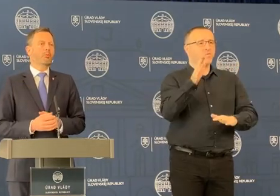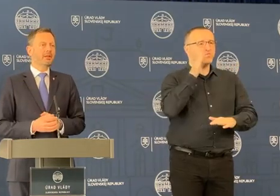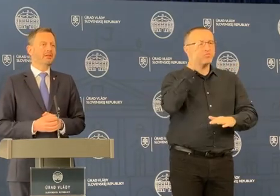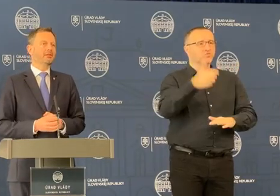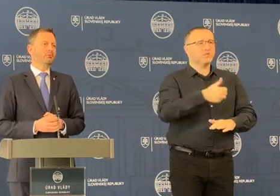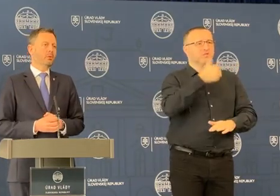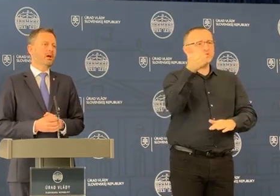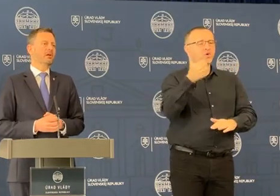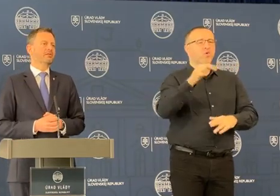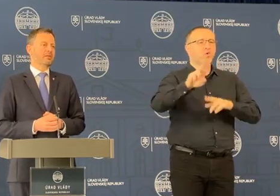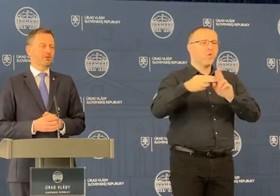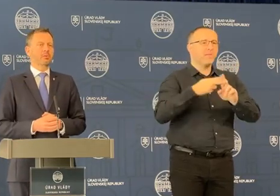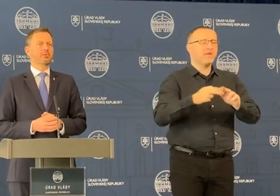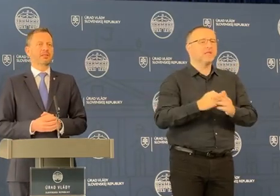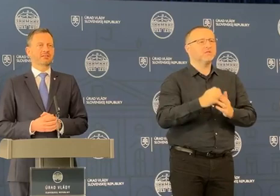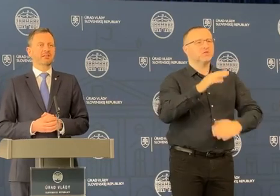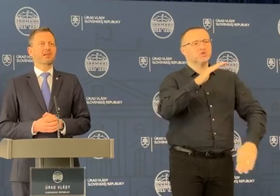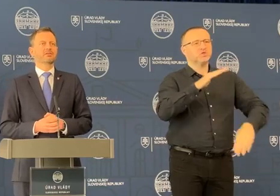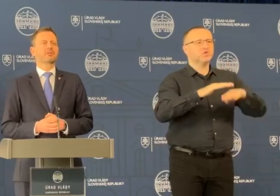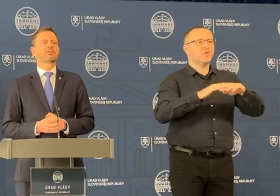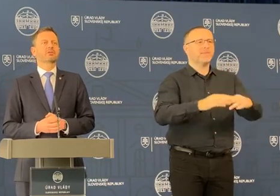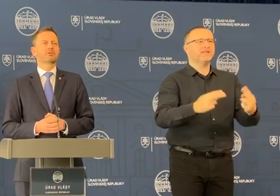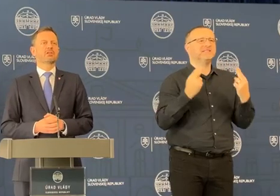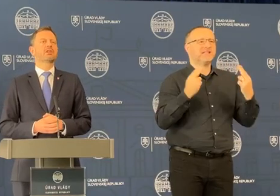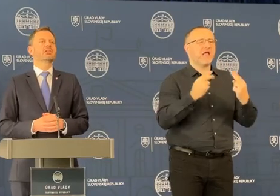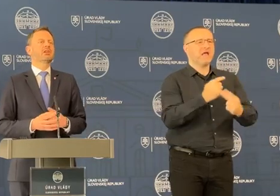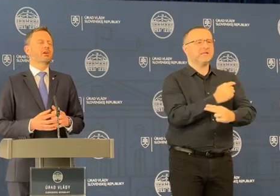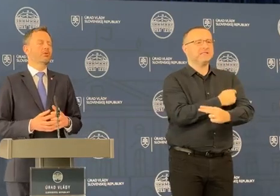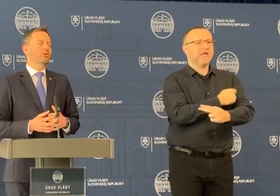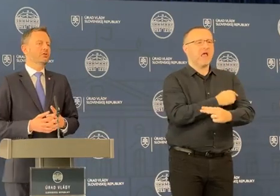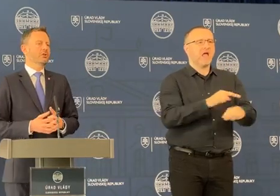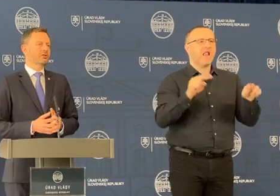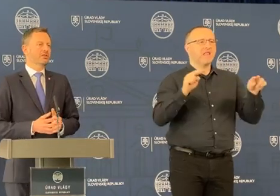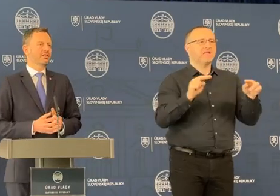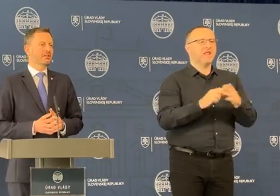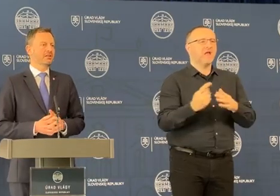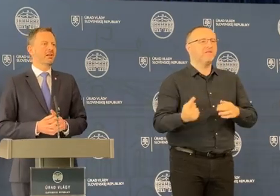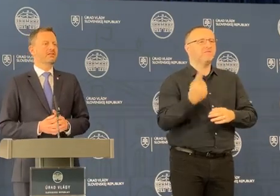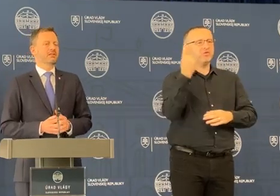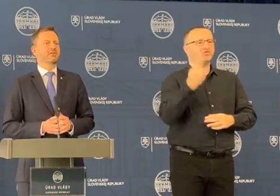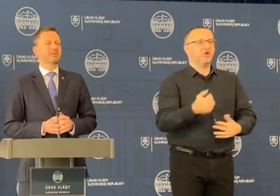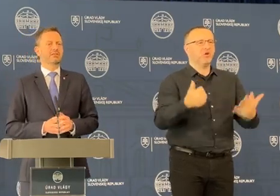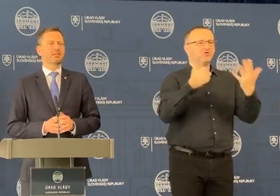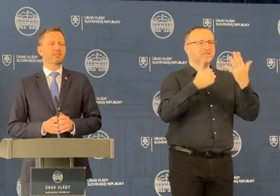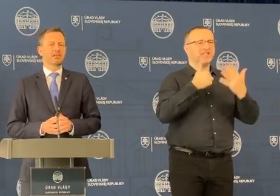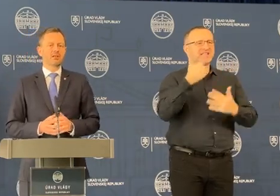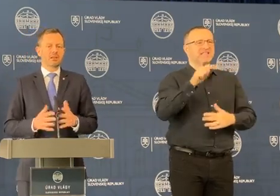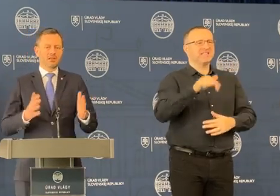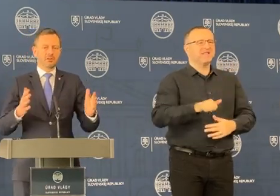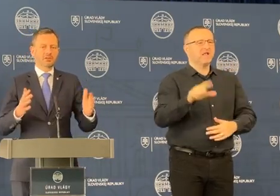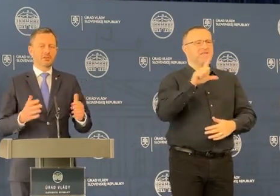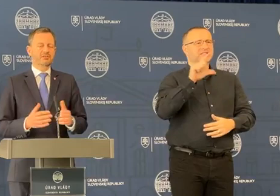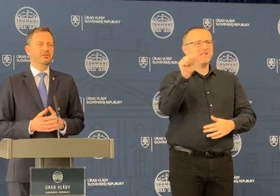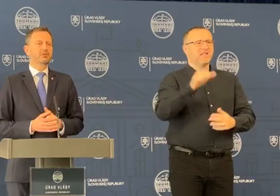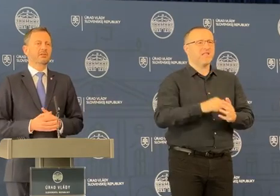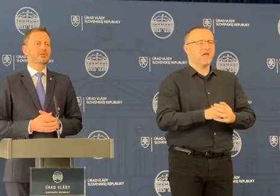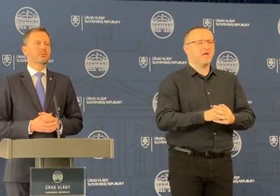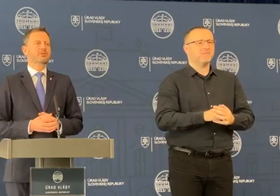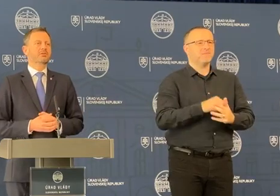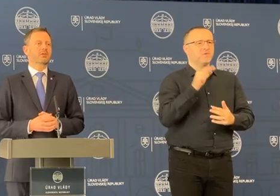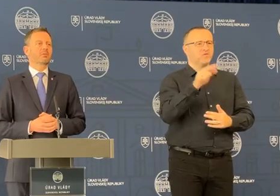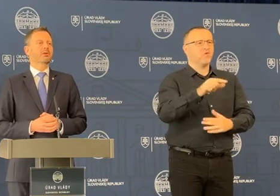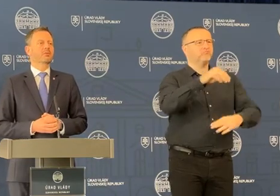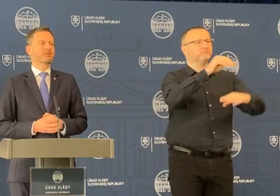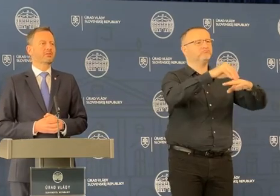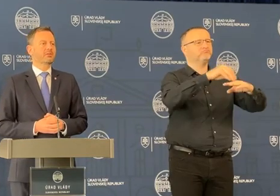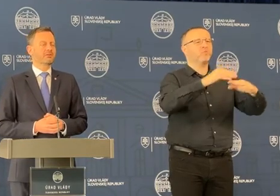rok opäť bola zastropovaná cena silovej zložky vo výške 61,21. Je to teda silný odkaz